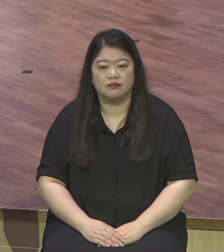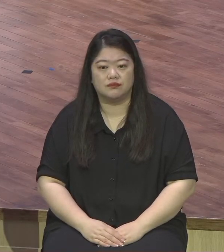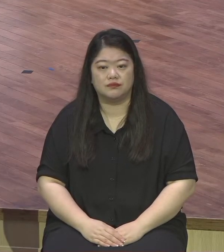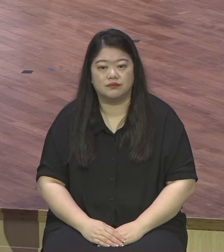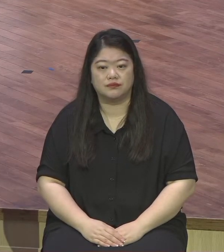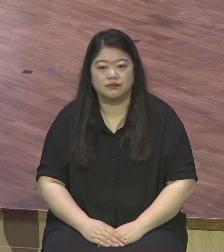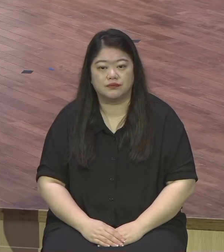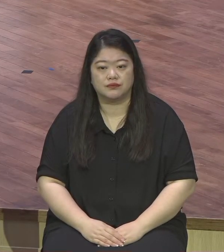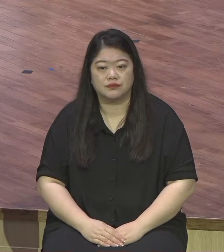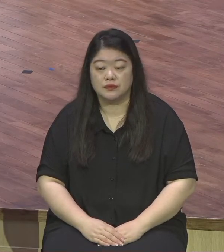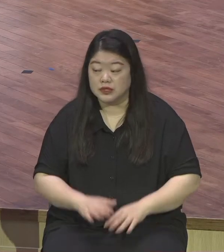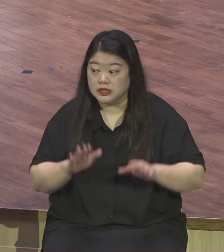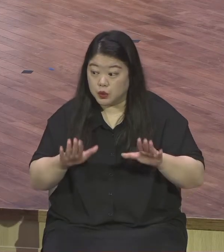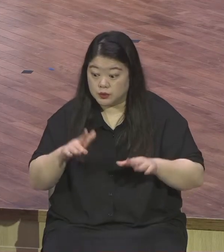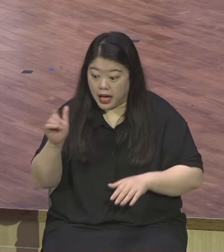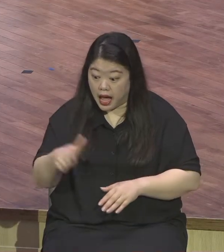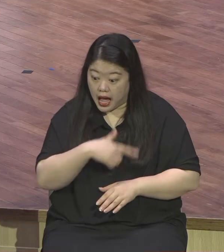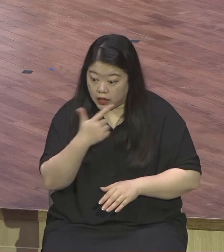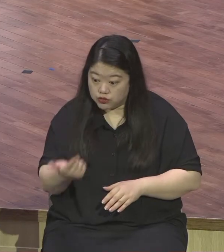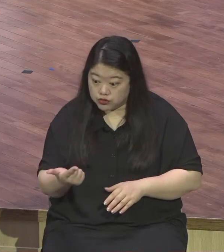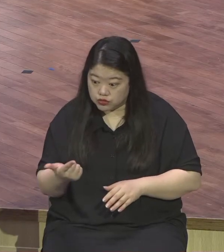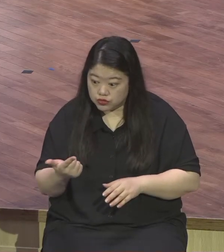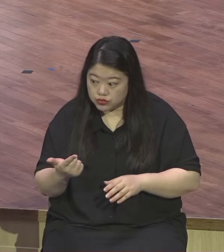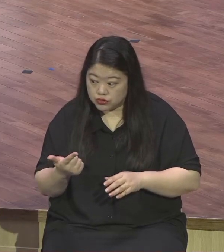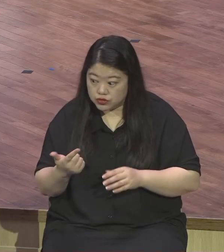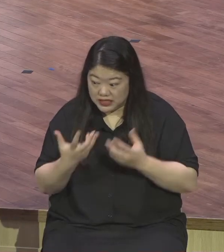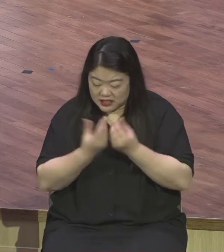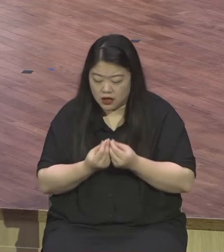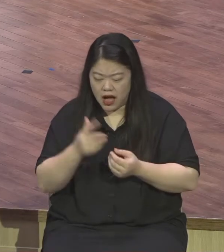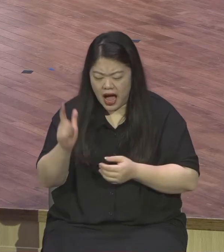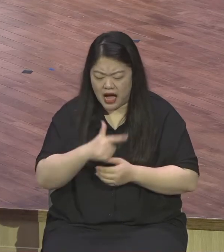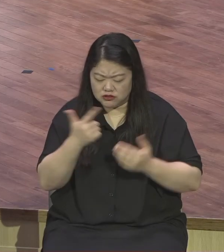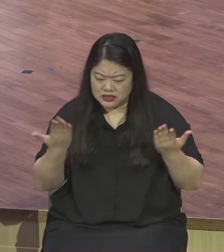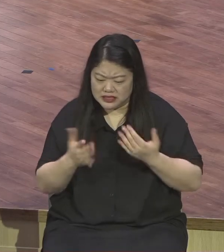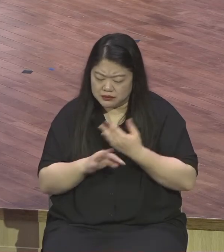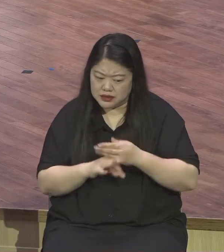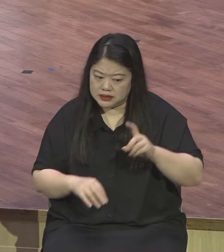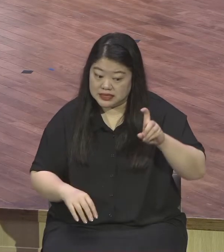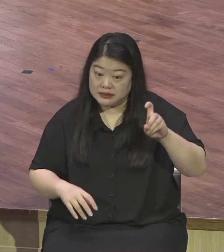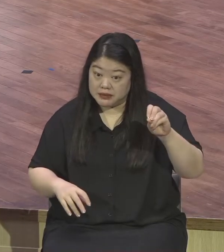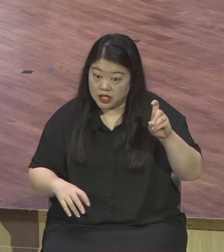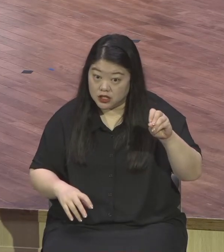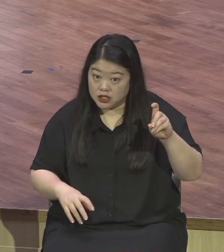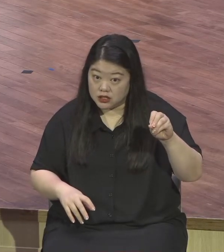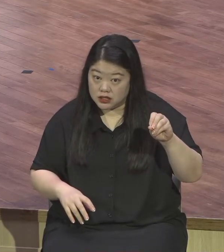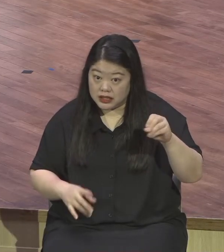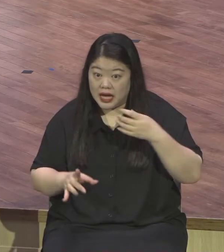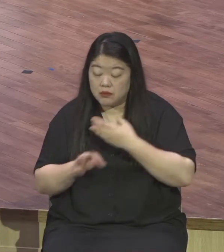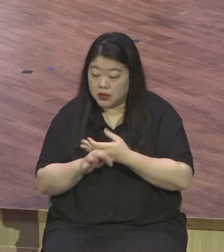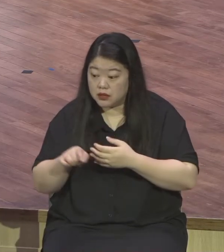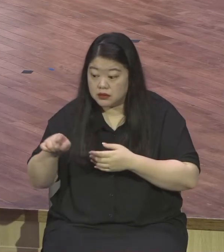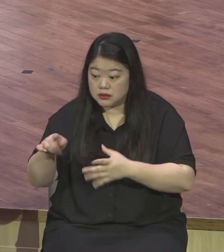하루 일당 10만원씩 계산해보면 꼬박 1년 일해야 되니까 3, 4천만원 되겠지요